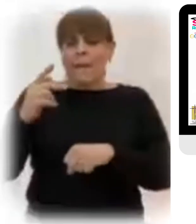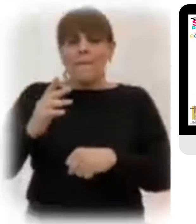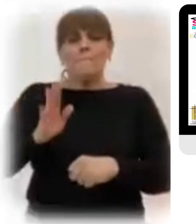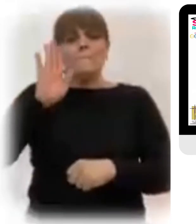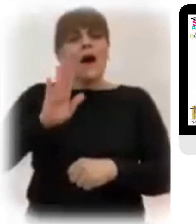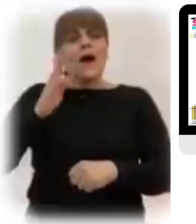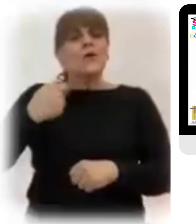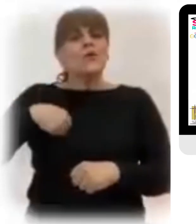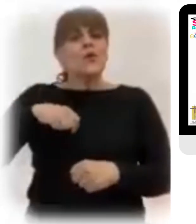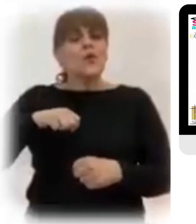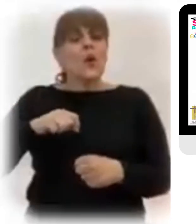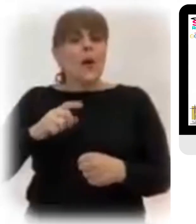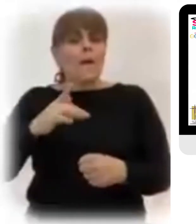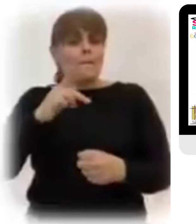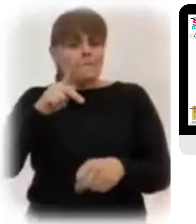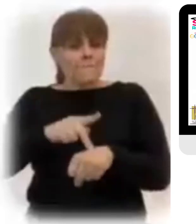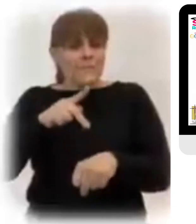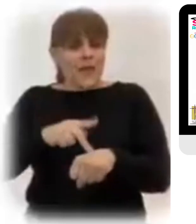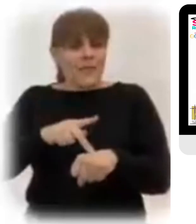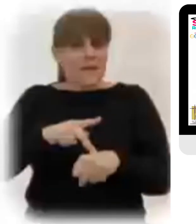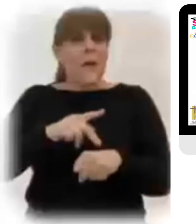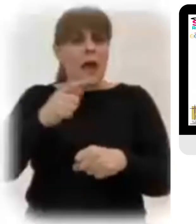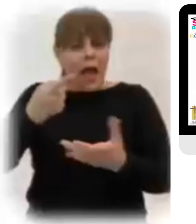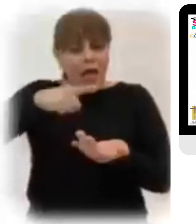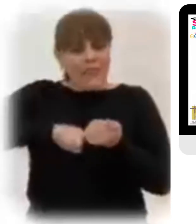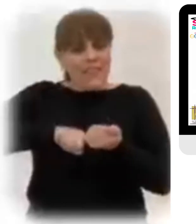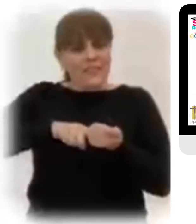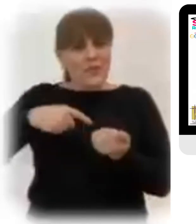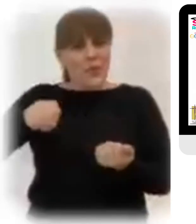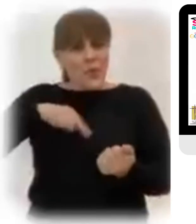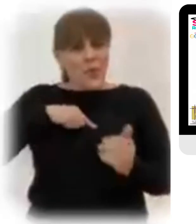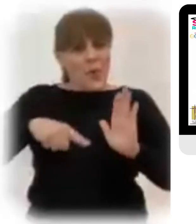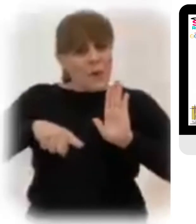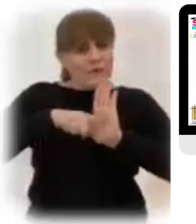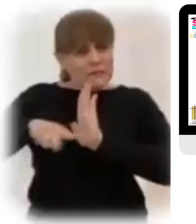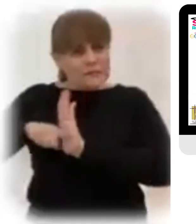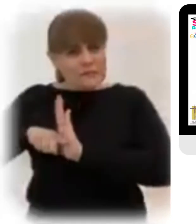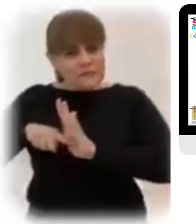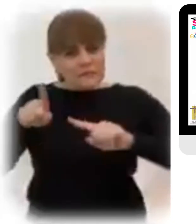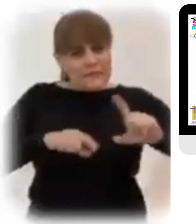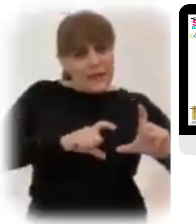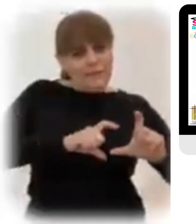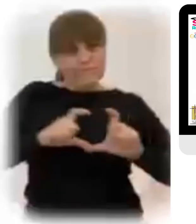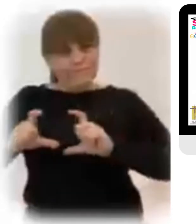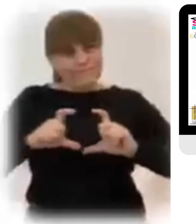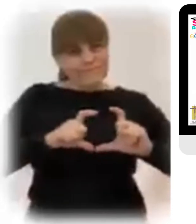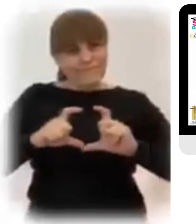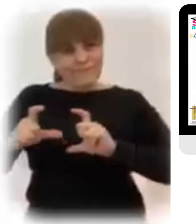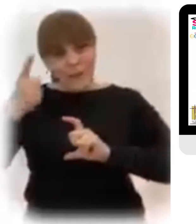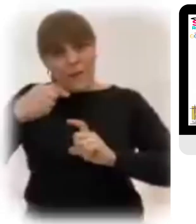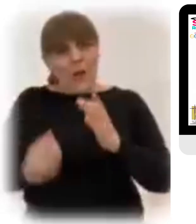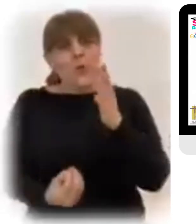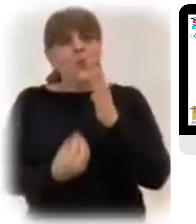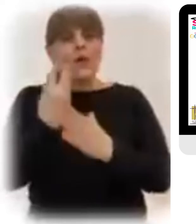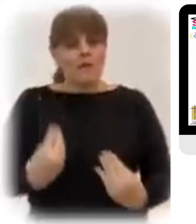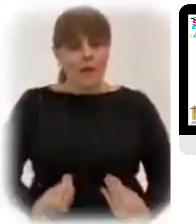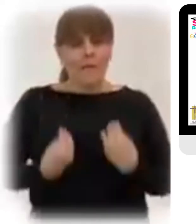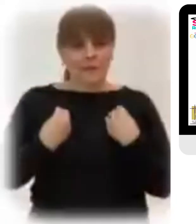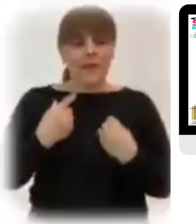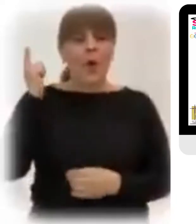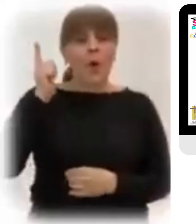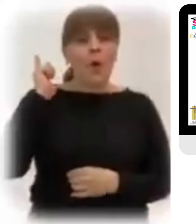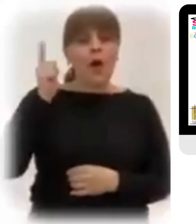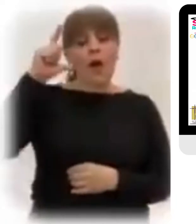capaces De quitar las piedras De abandonar al sepulcro Y de encontrar nueva vida